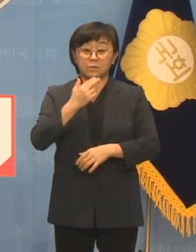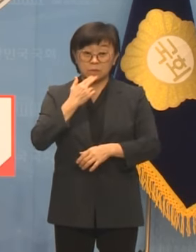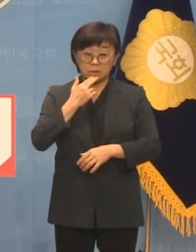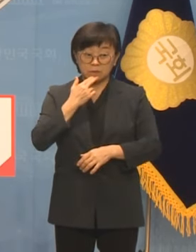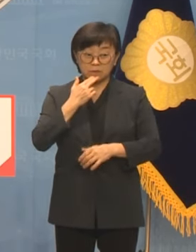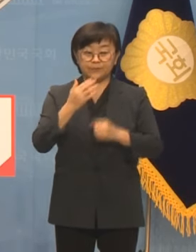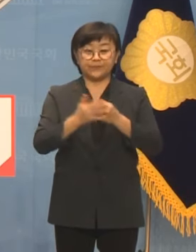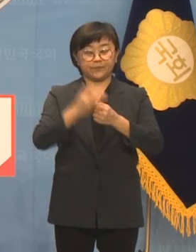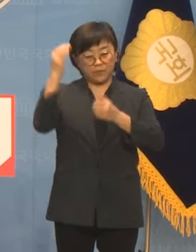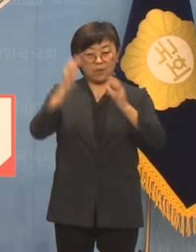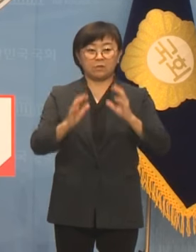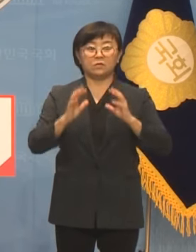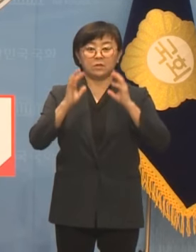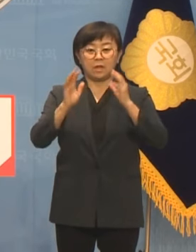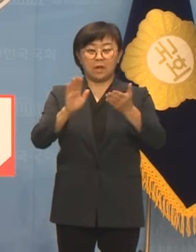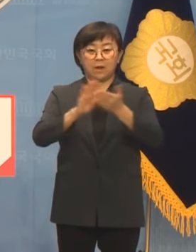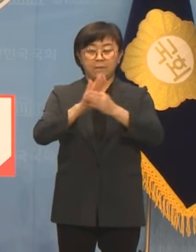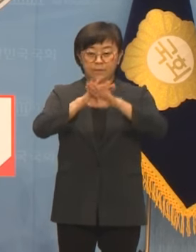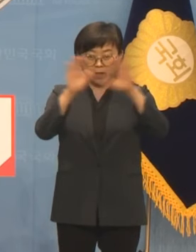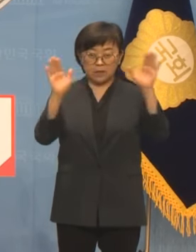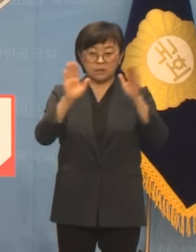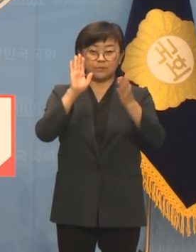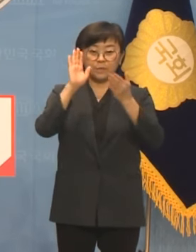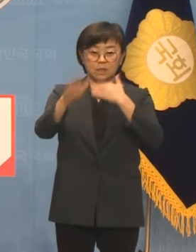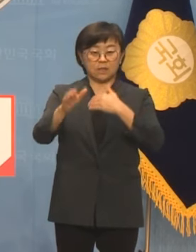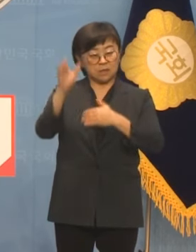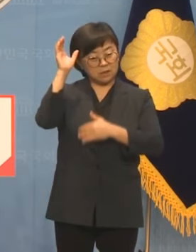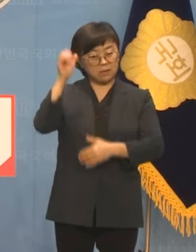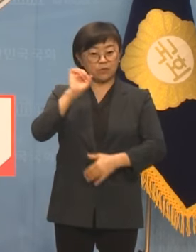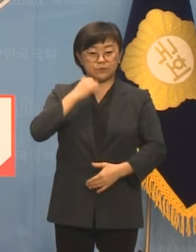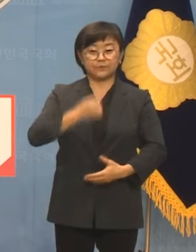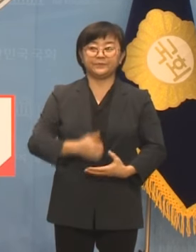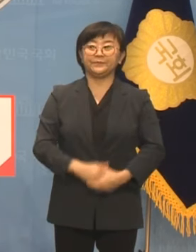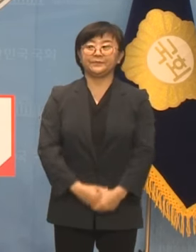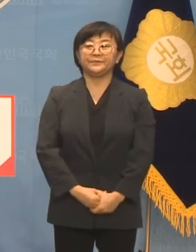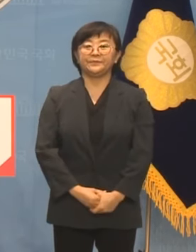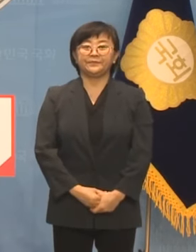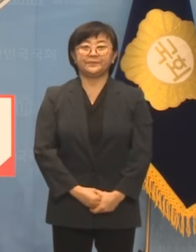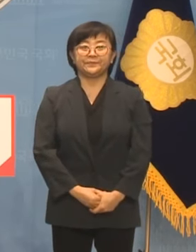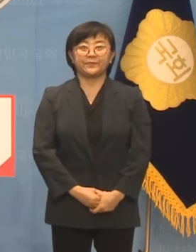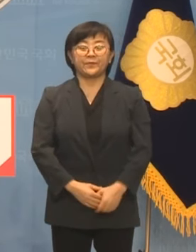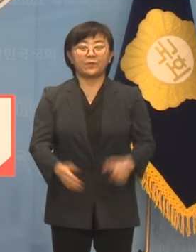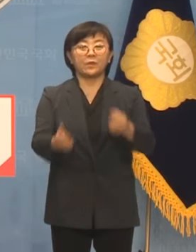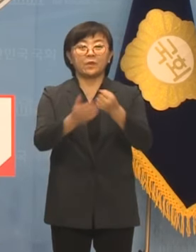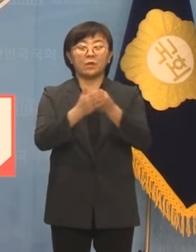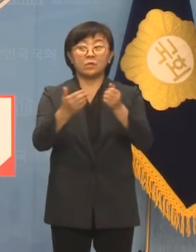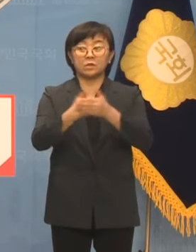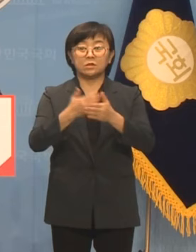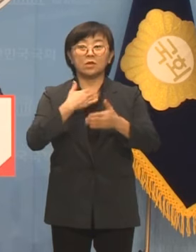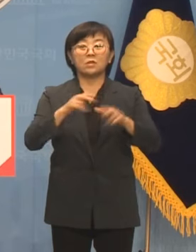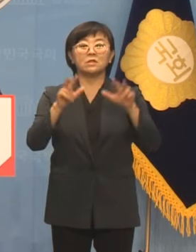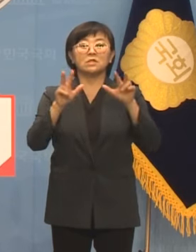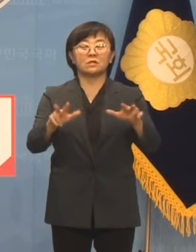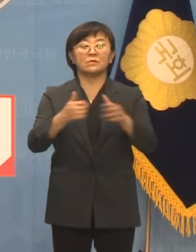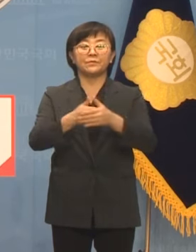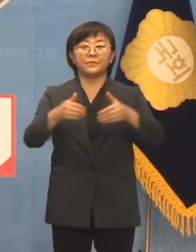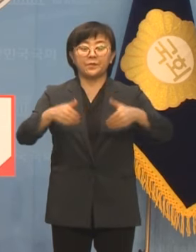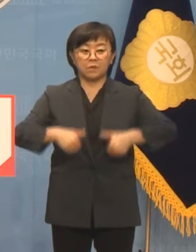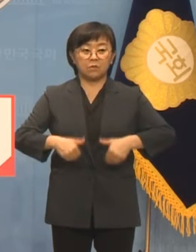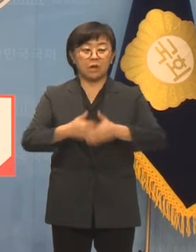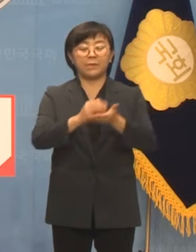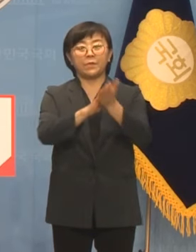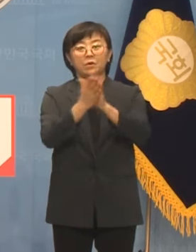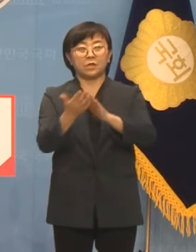대한민국의 밝은 미래는 기대하기 어렵습니다. 그렇기에 저는 지금 당장 필요한 변화를